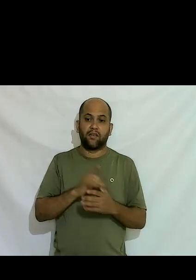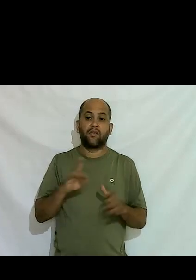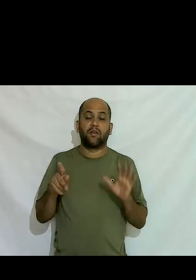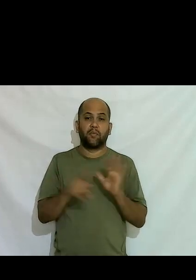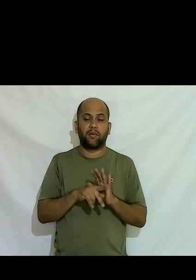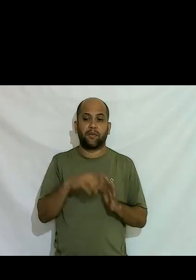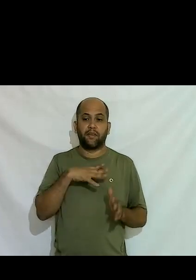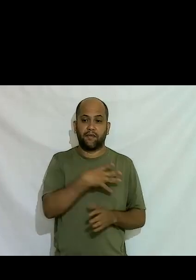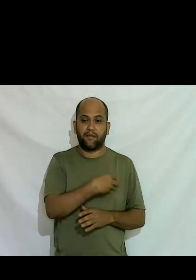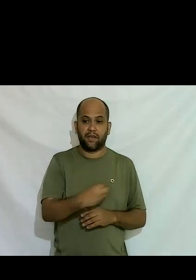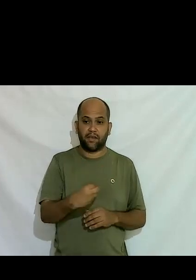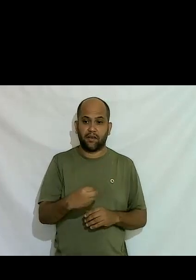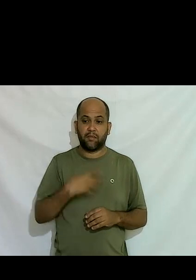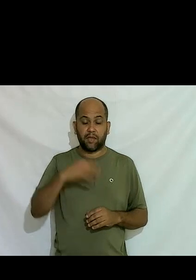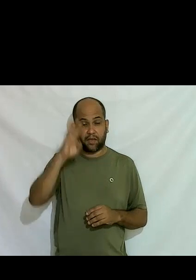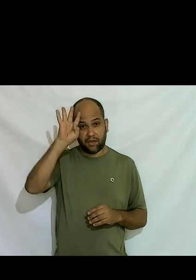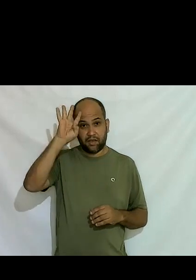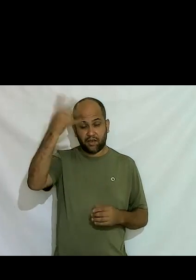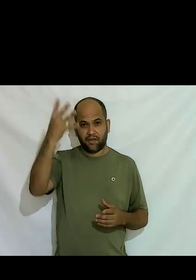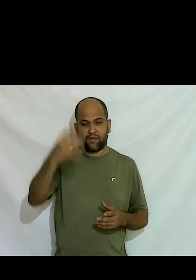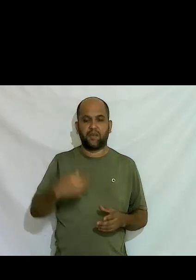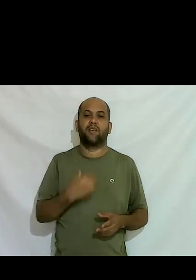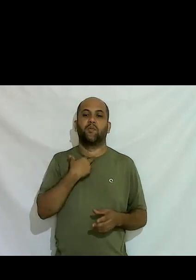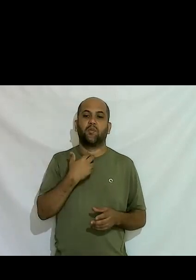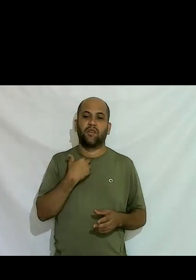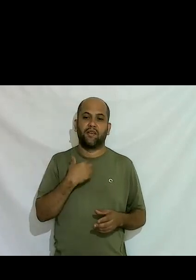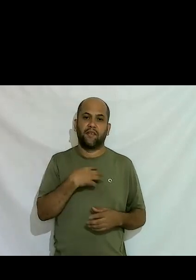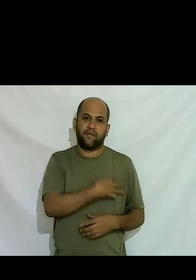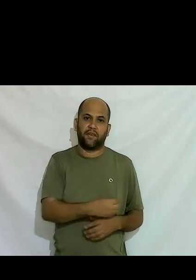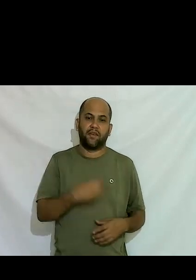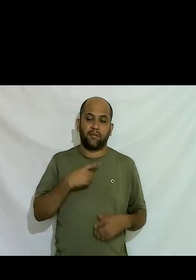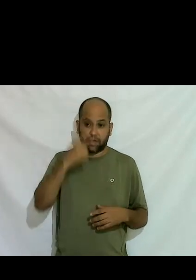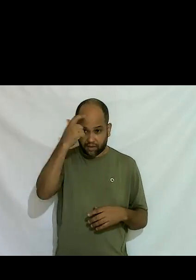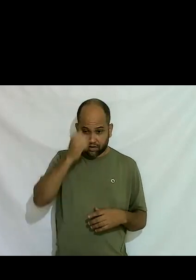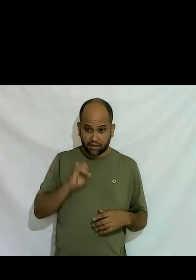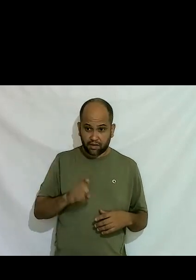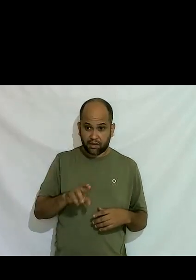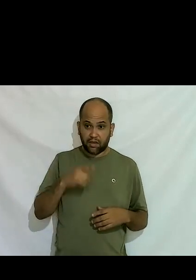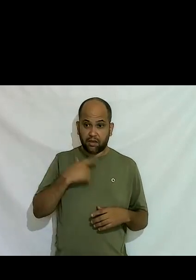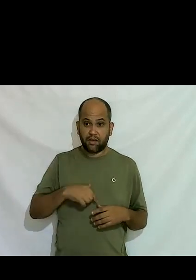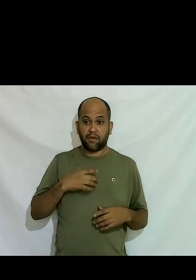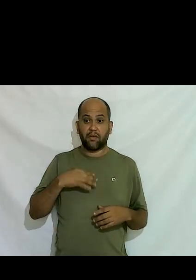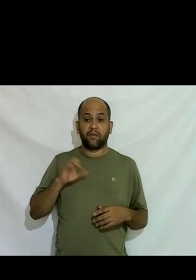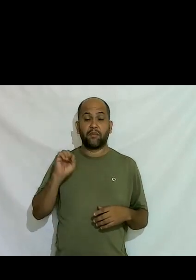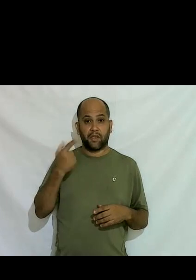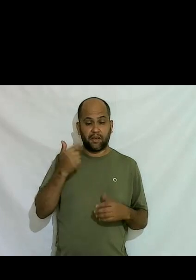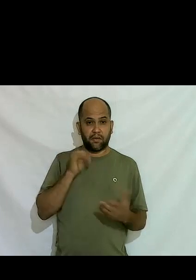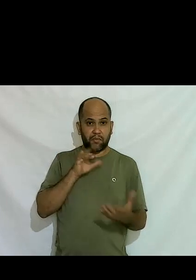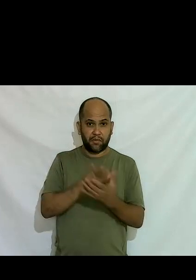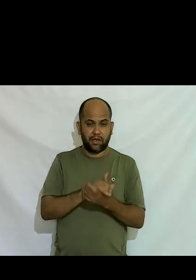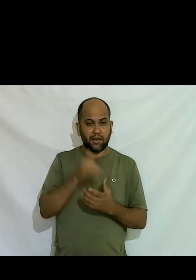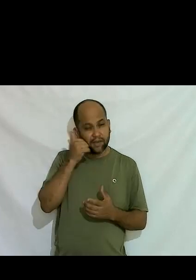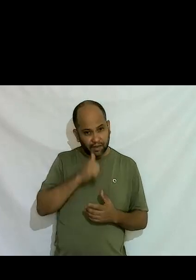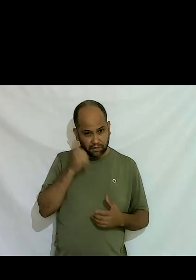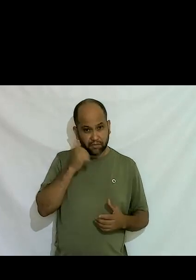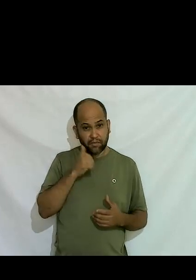pra poder resolver essa questão de de de poder ter filho pra poder ser eu minha ex-mulher sabia minha esposa sabia que eu me montava